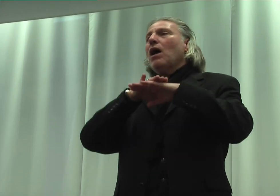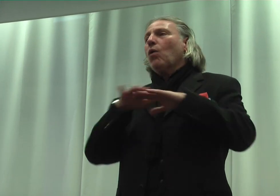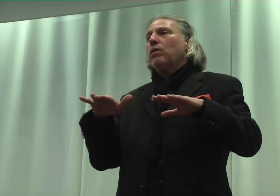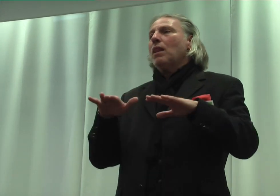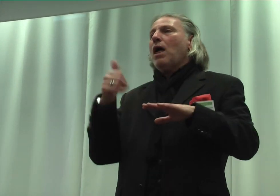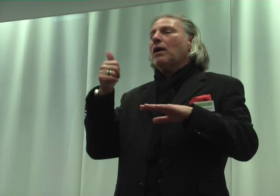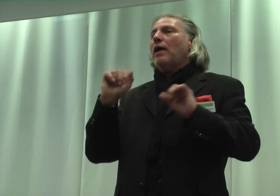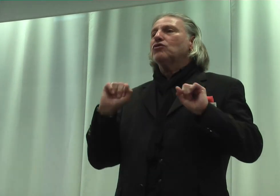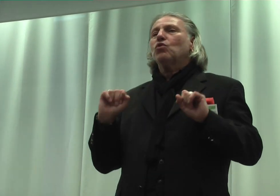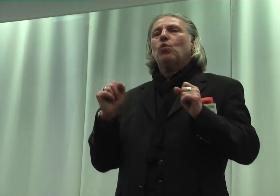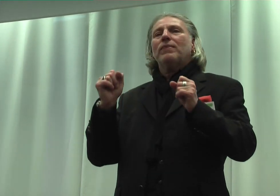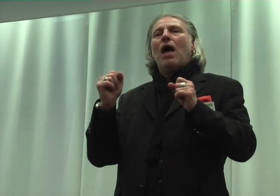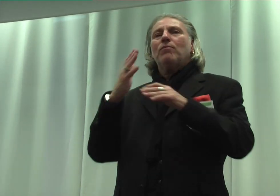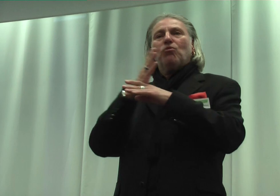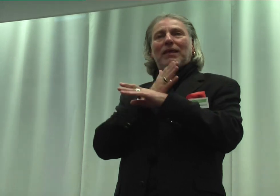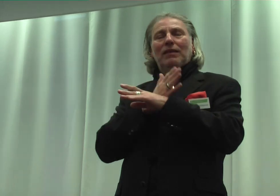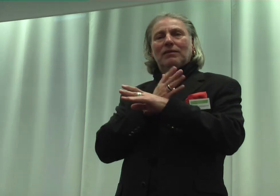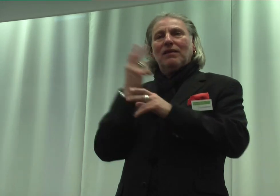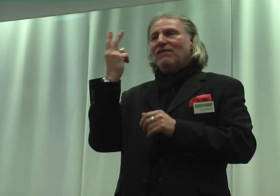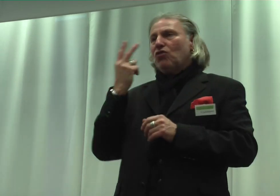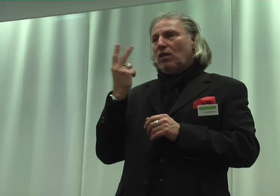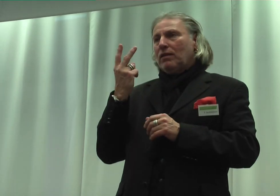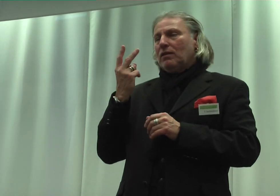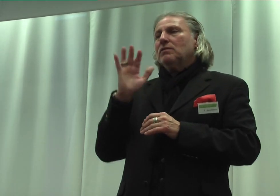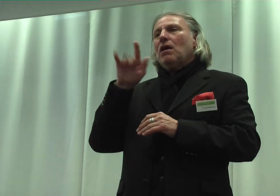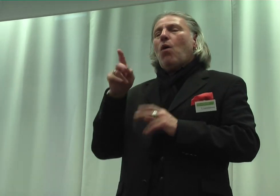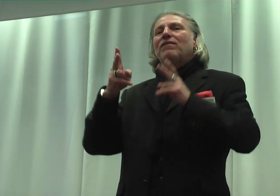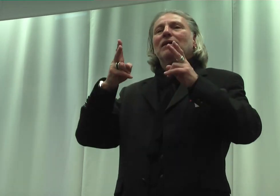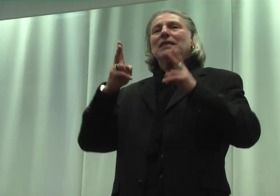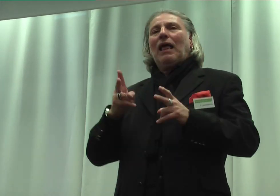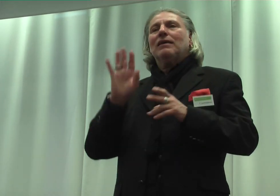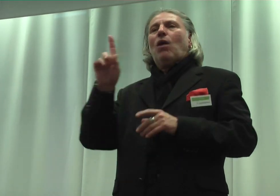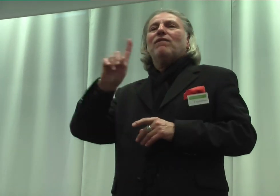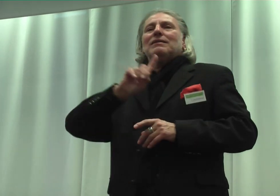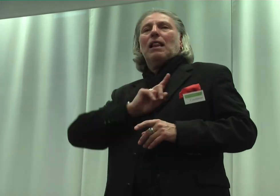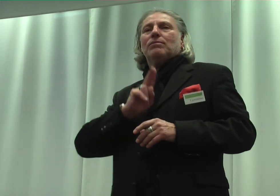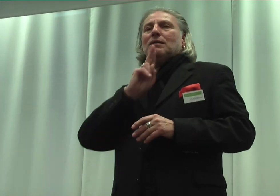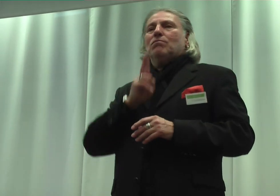dynamischen Behinderungsverständnisses auf das Recht auf Selbstbestimmung ablehnt.